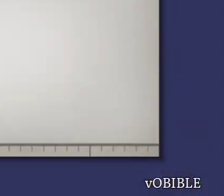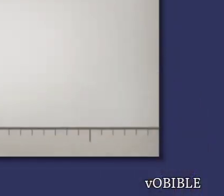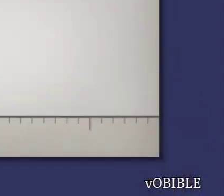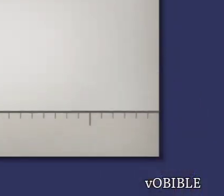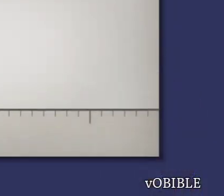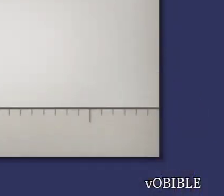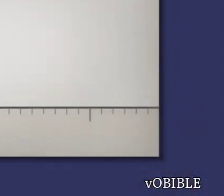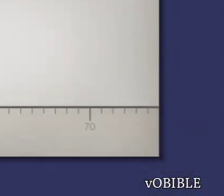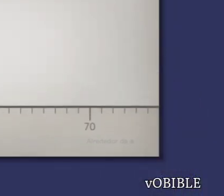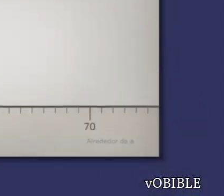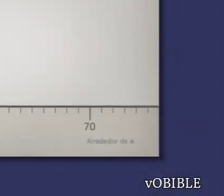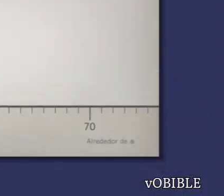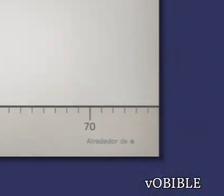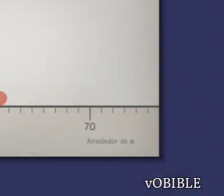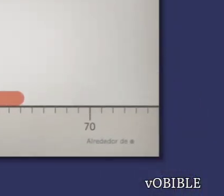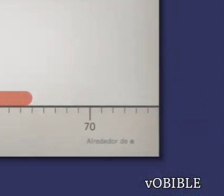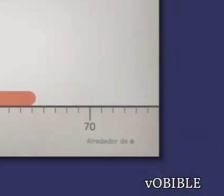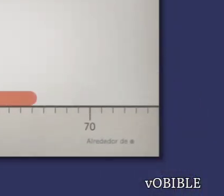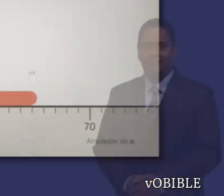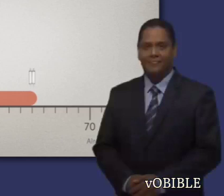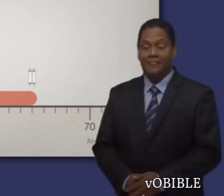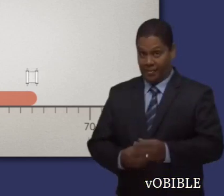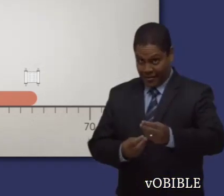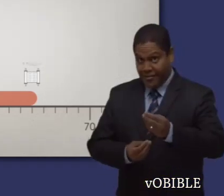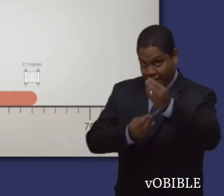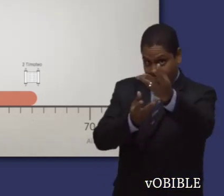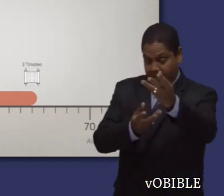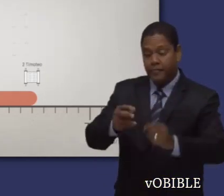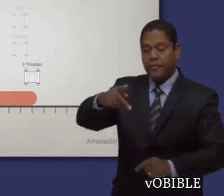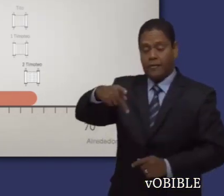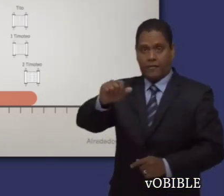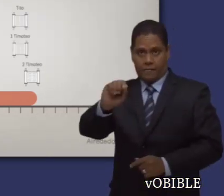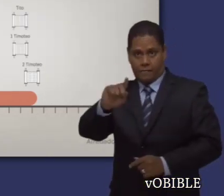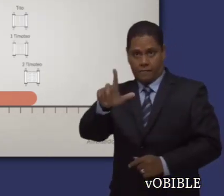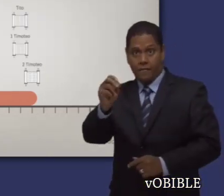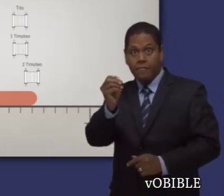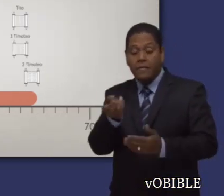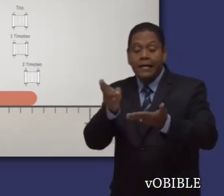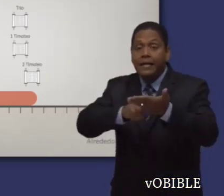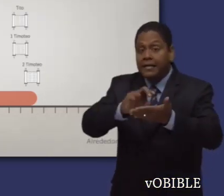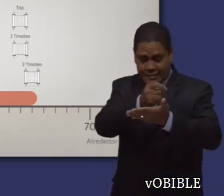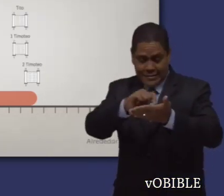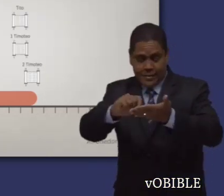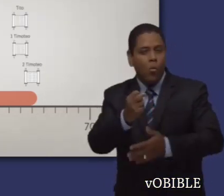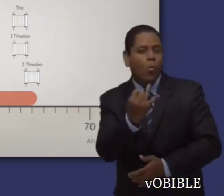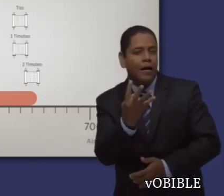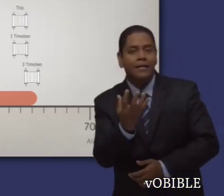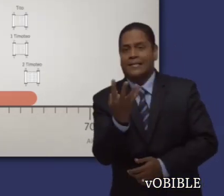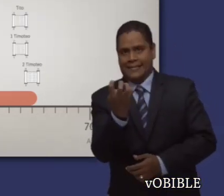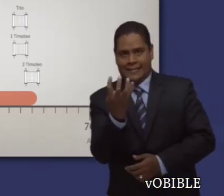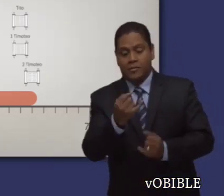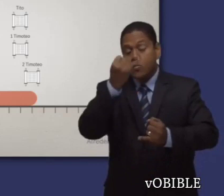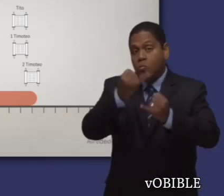¿Lo sabía? La segunda carta a Timoteo es la última de las 14 cartas inspiradas que